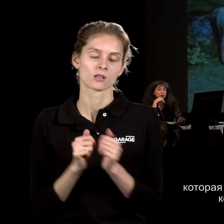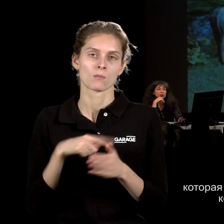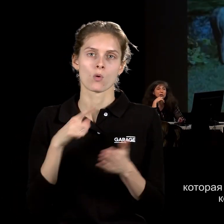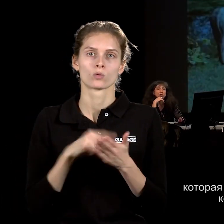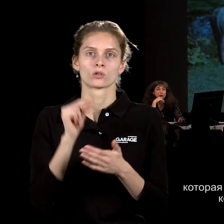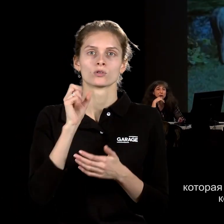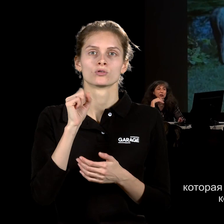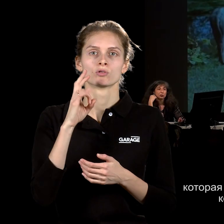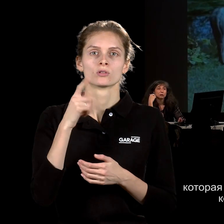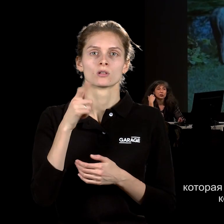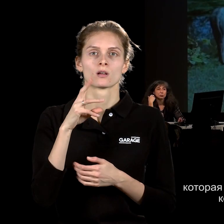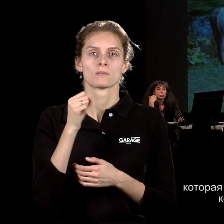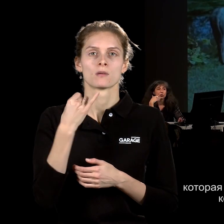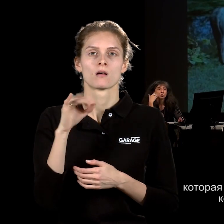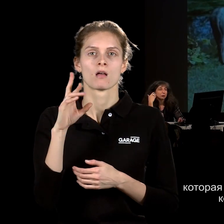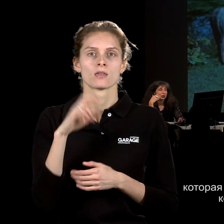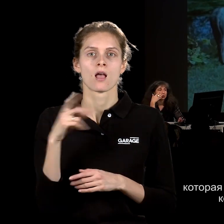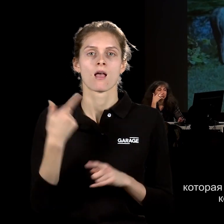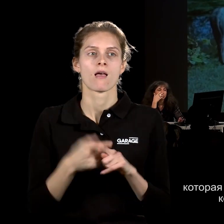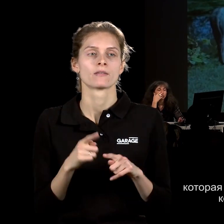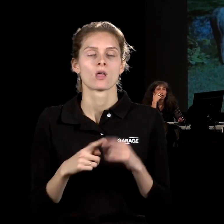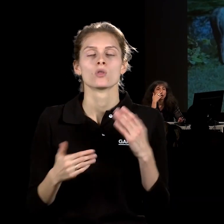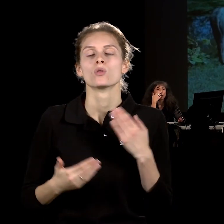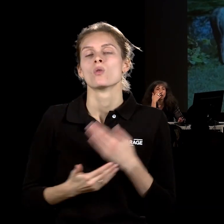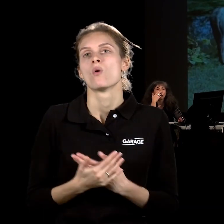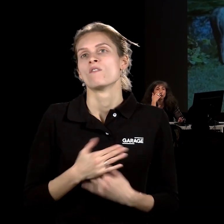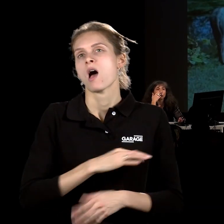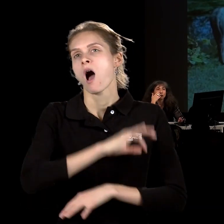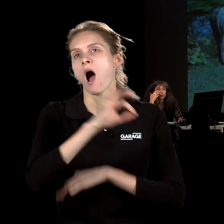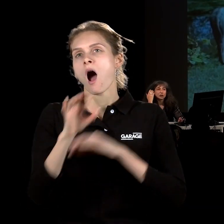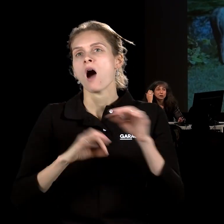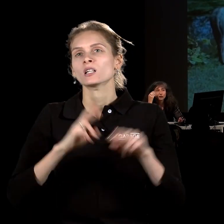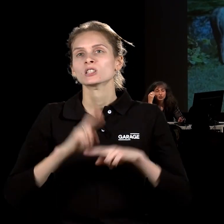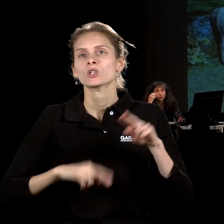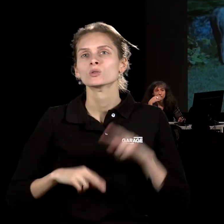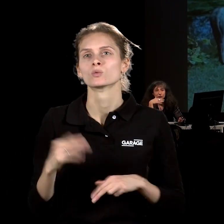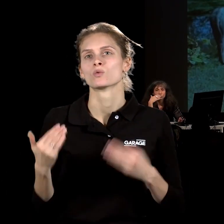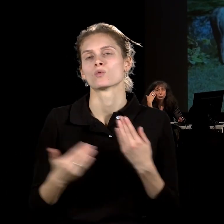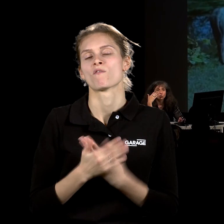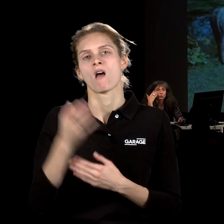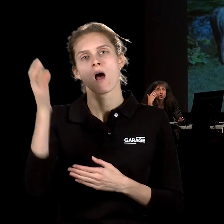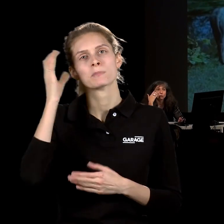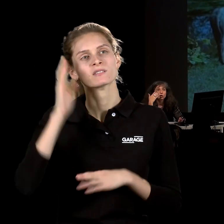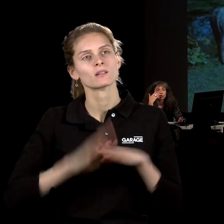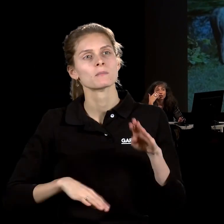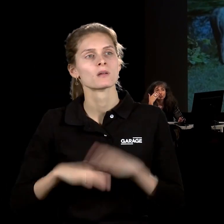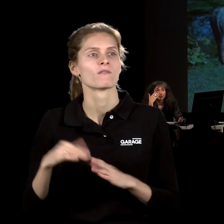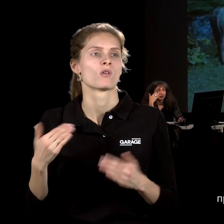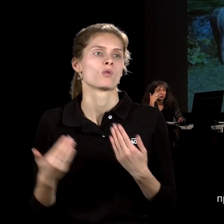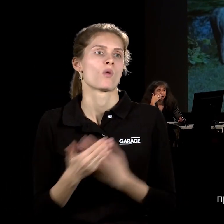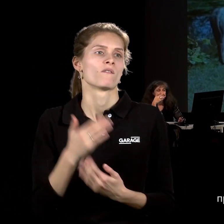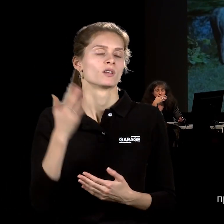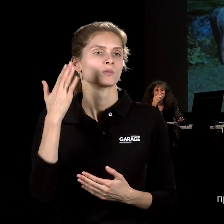архитектуры, которая является полигоном, новой архитектуры, новых образовательных практик, новых способов добычи